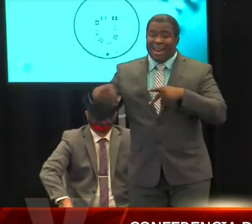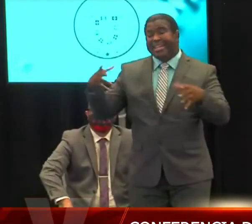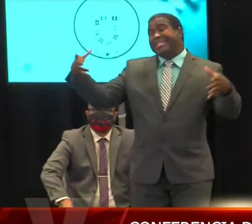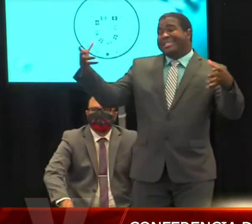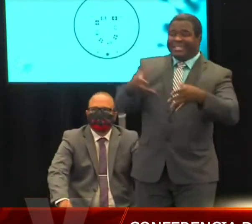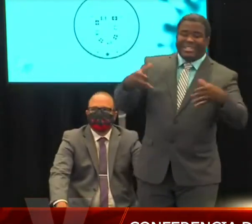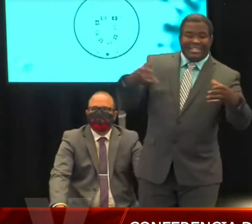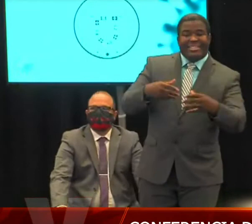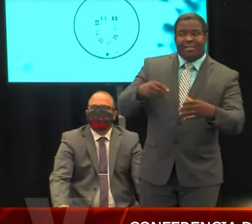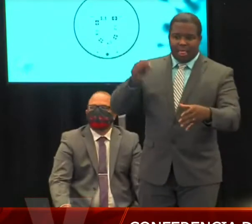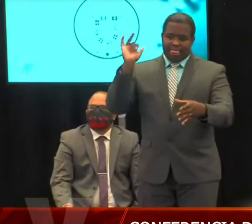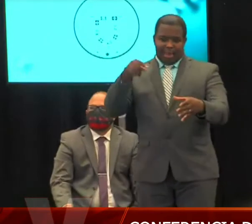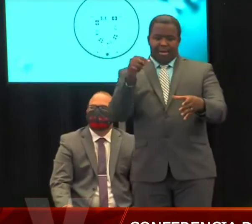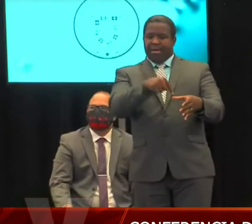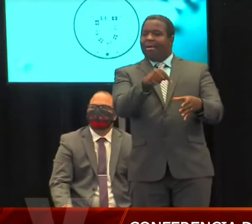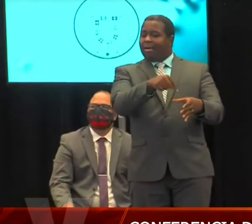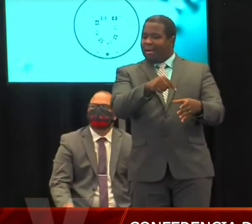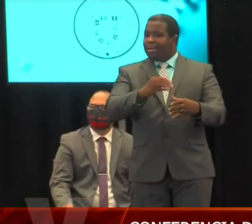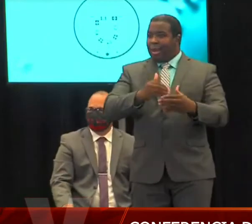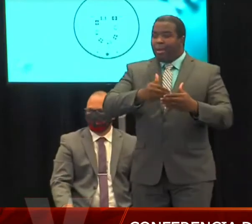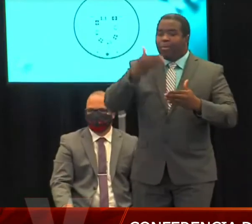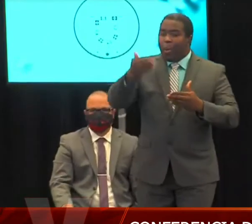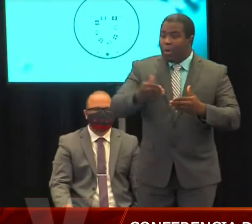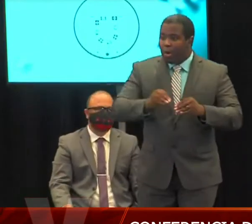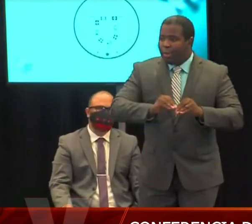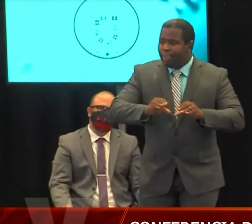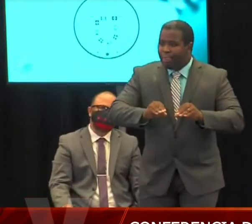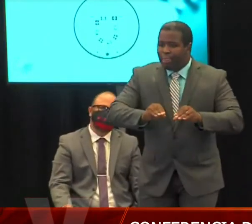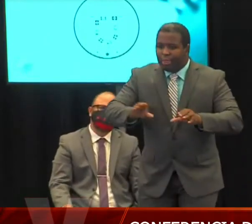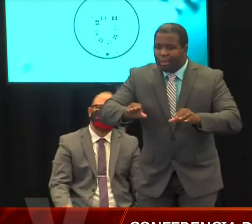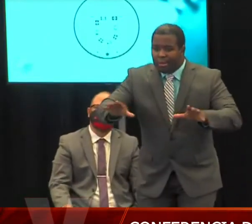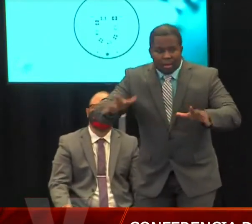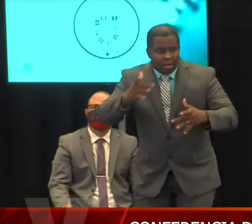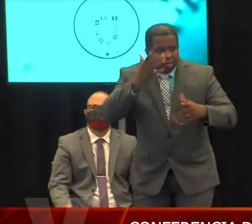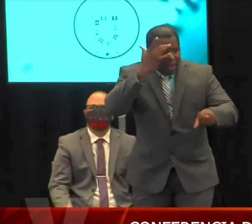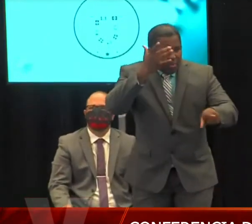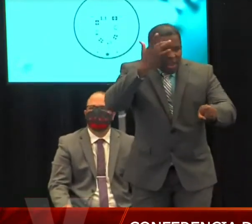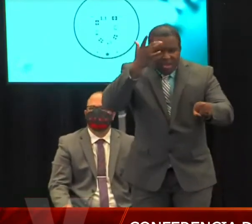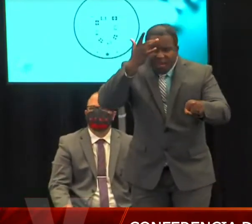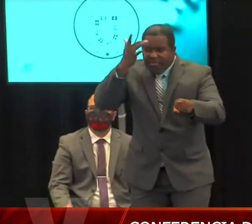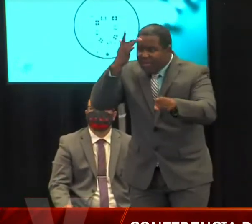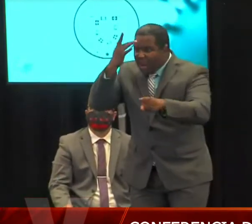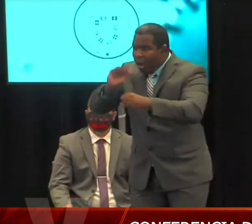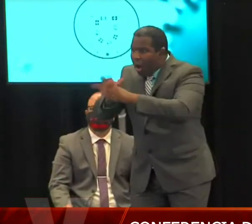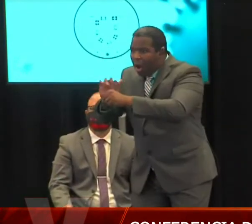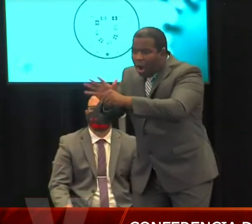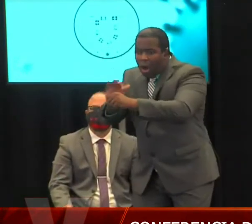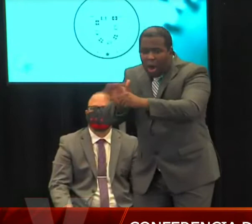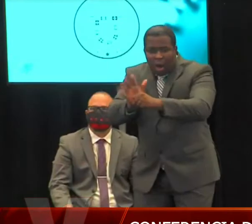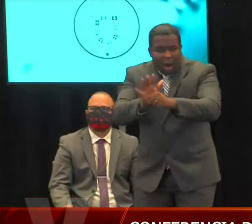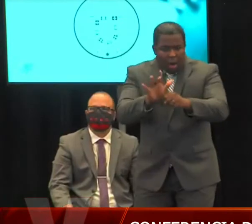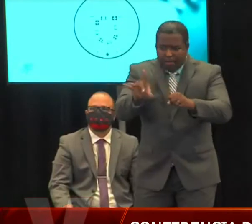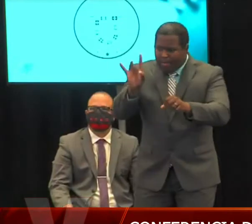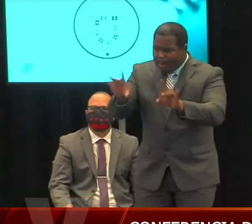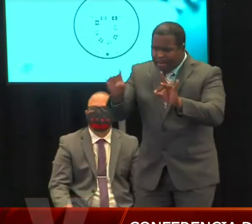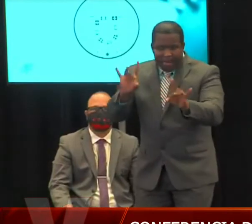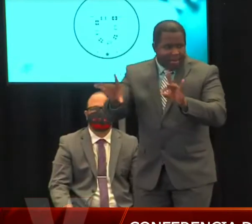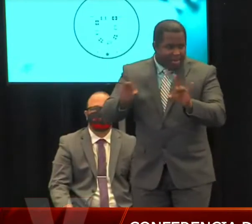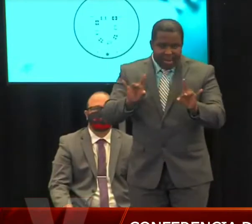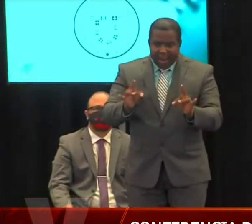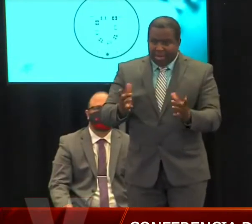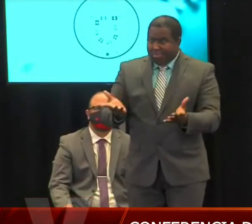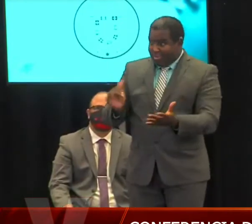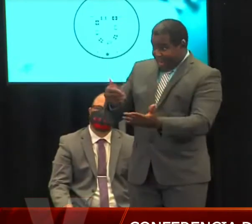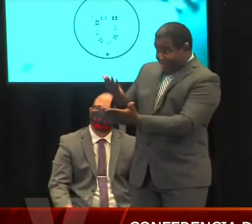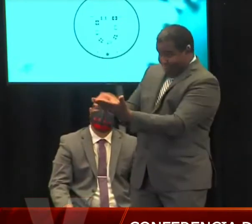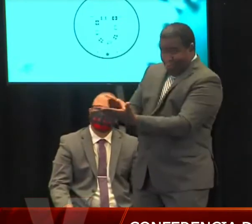surge de los medios, de la información que han dado a los medios y también de la información que tiene el Departamento de Salud. Seguirá, el secretario de Salud